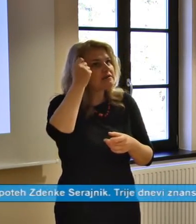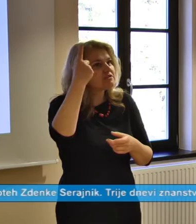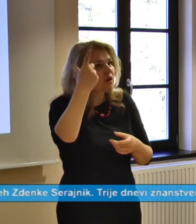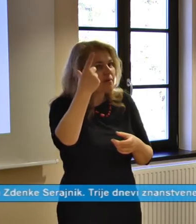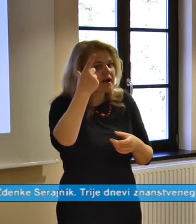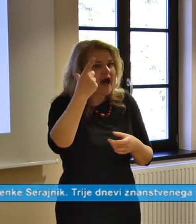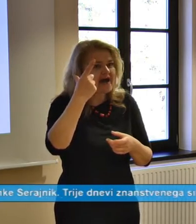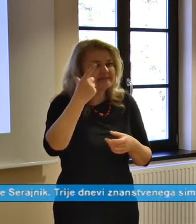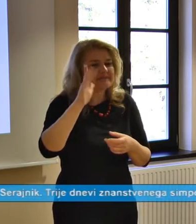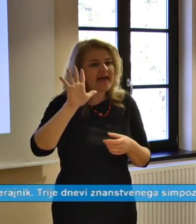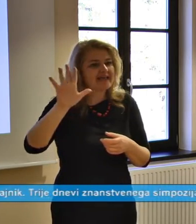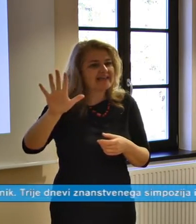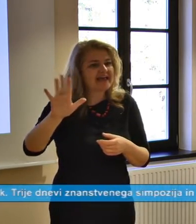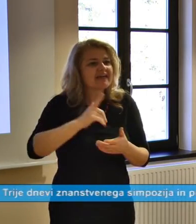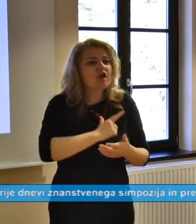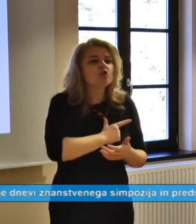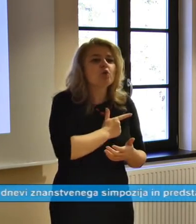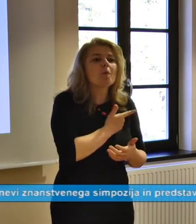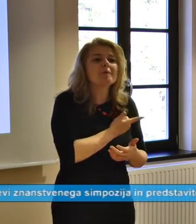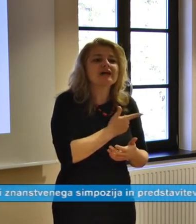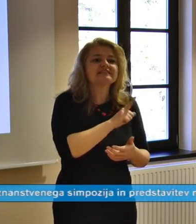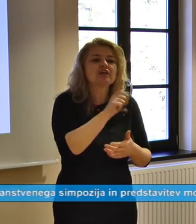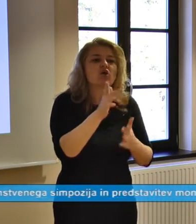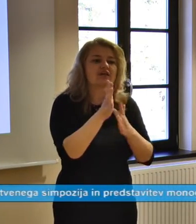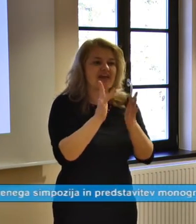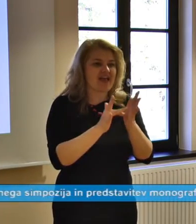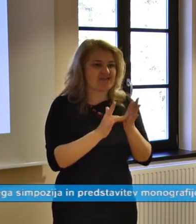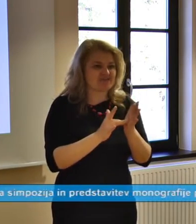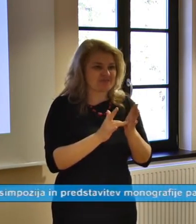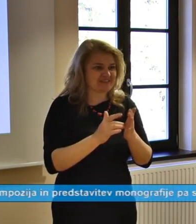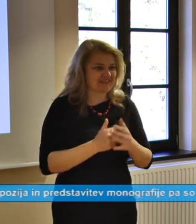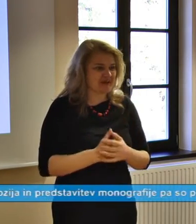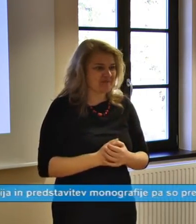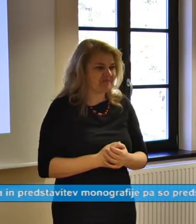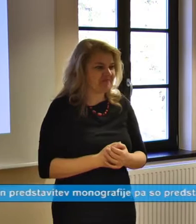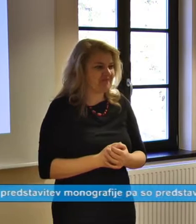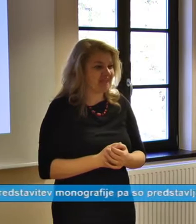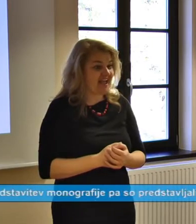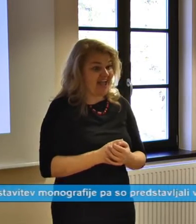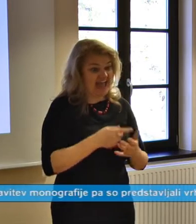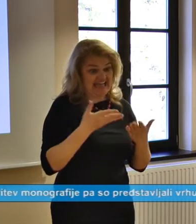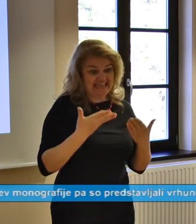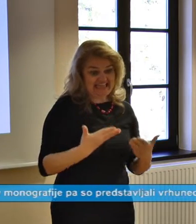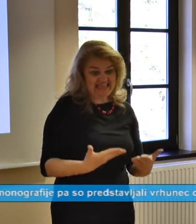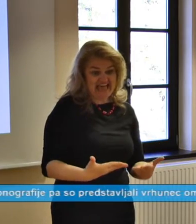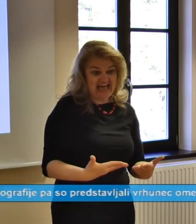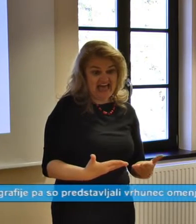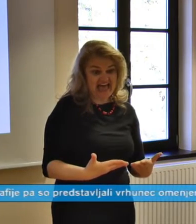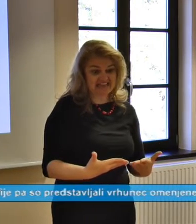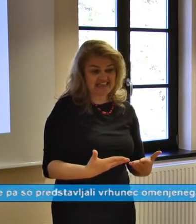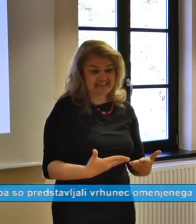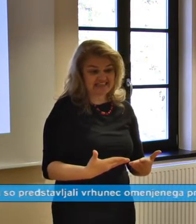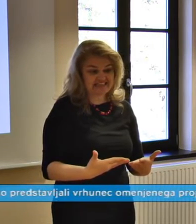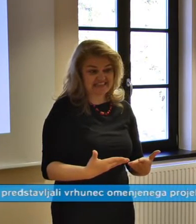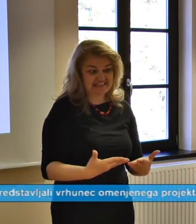in njene ljubezen v Jezusa. In ko danes nekako